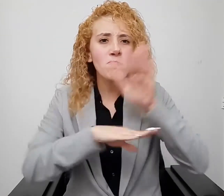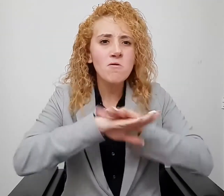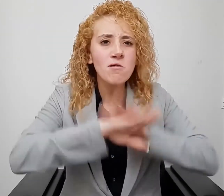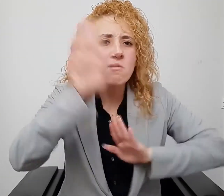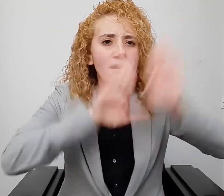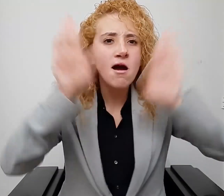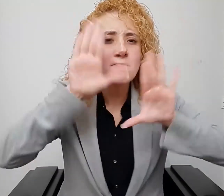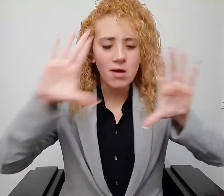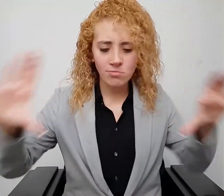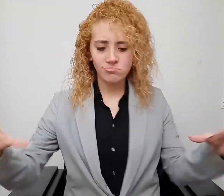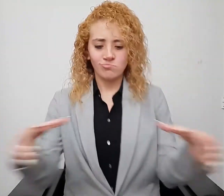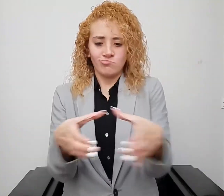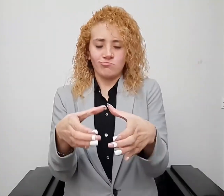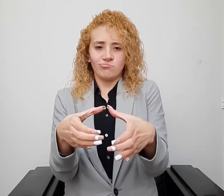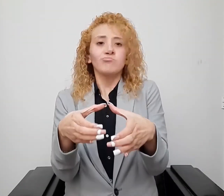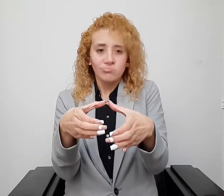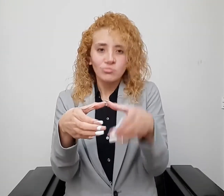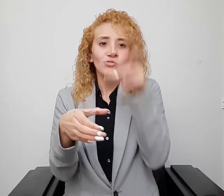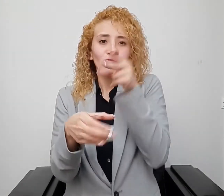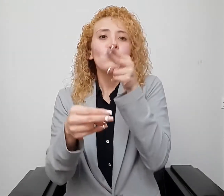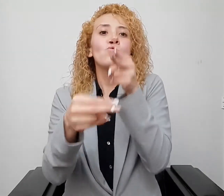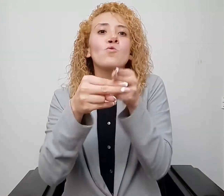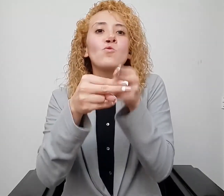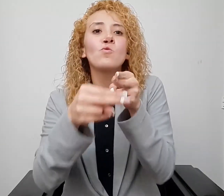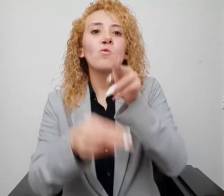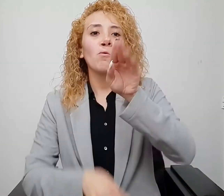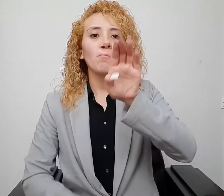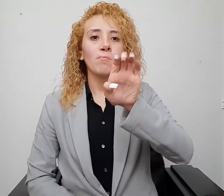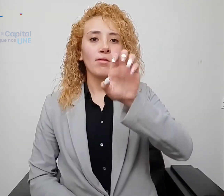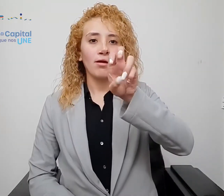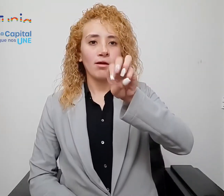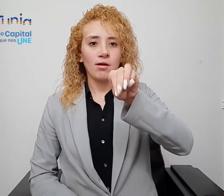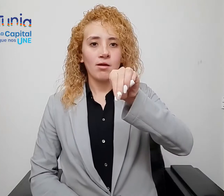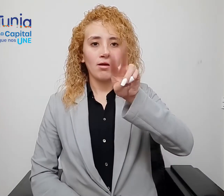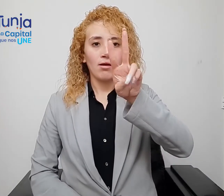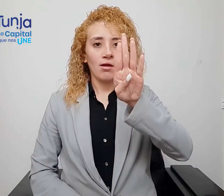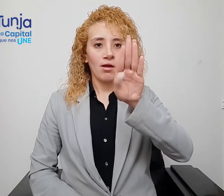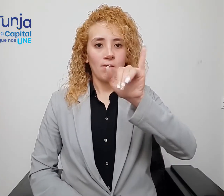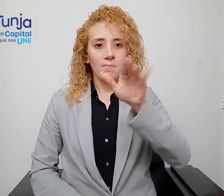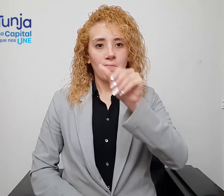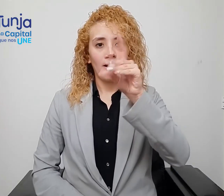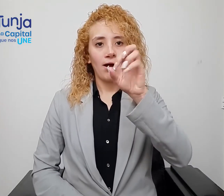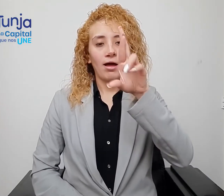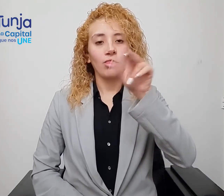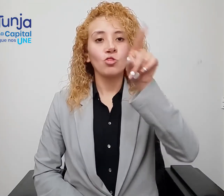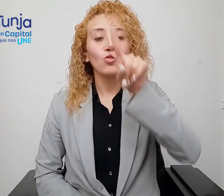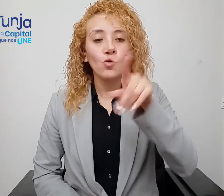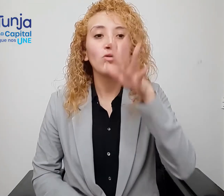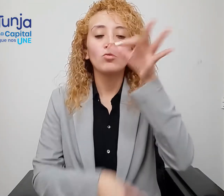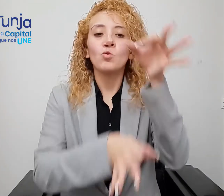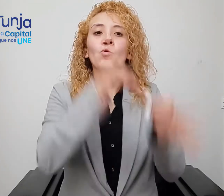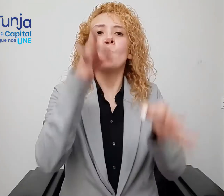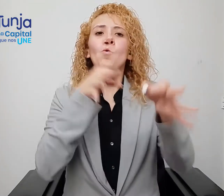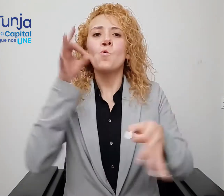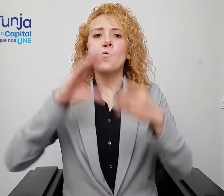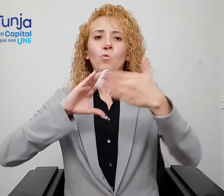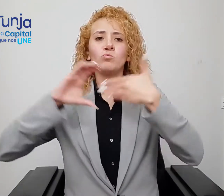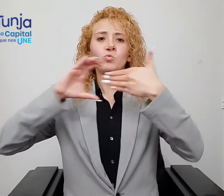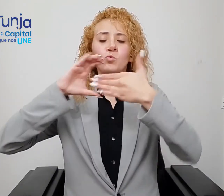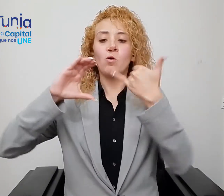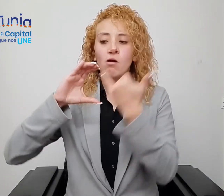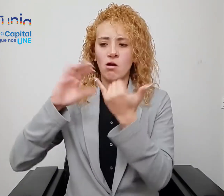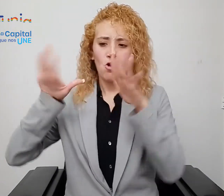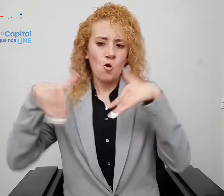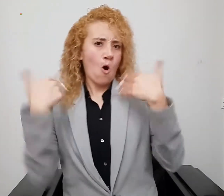convocatoria y poder conformar el grupo de embajadores de la justicia climática. Esta iniciativa